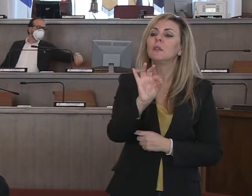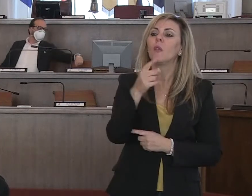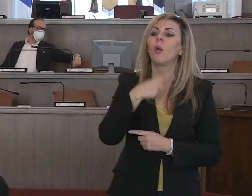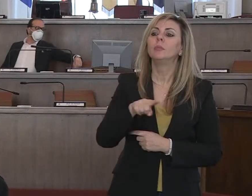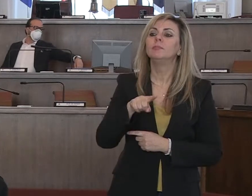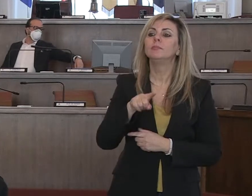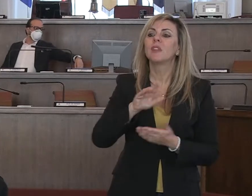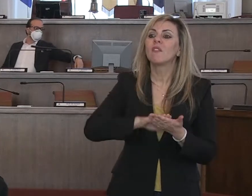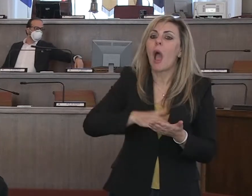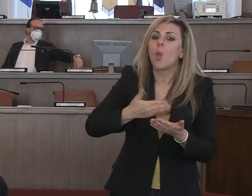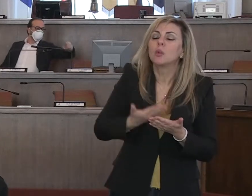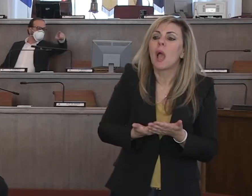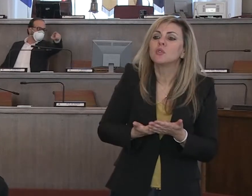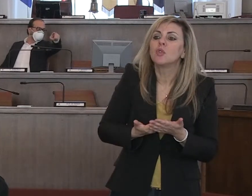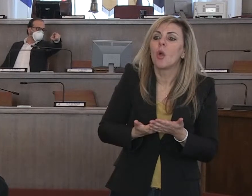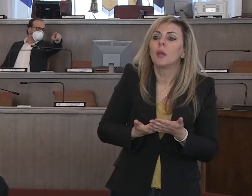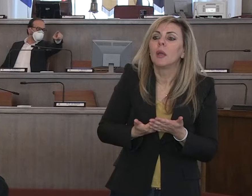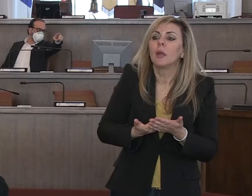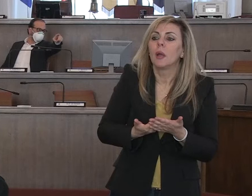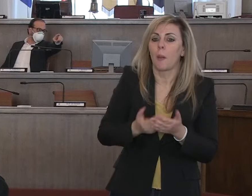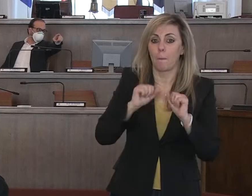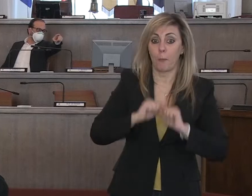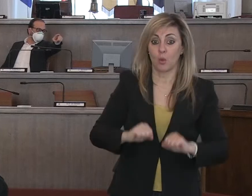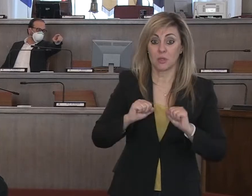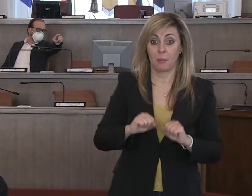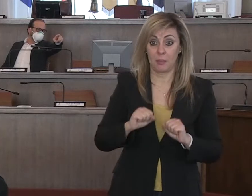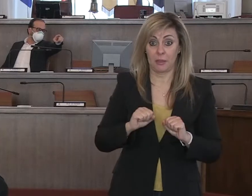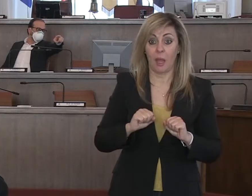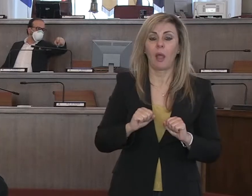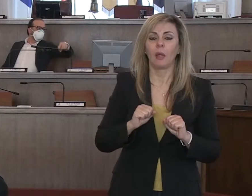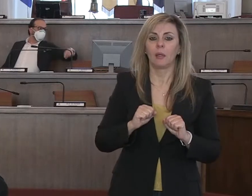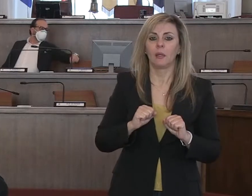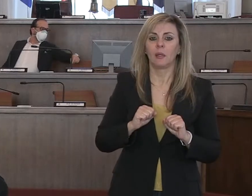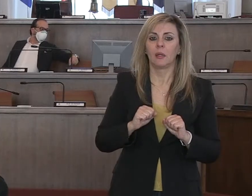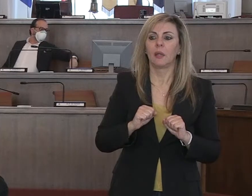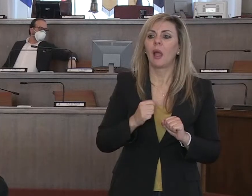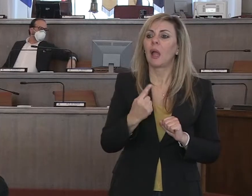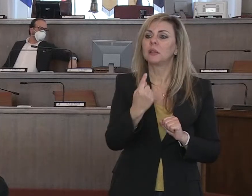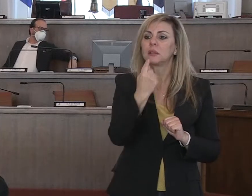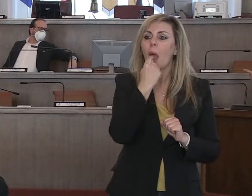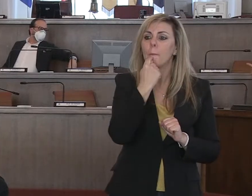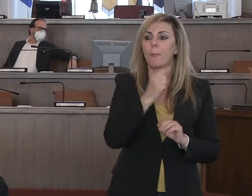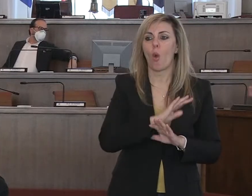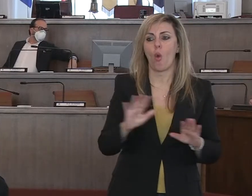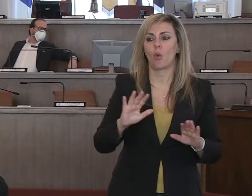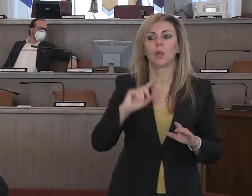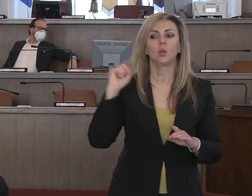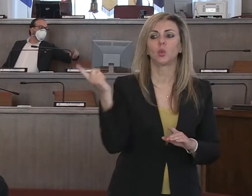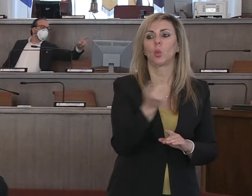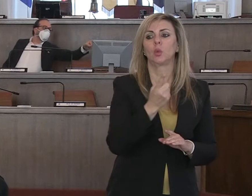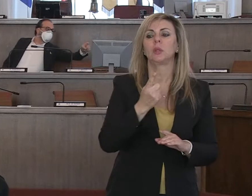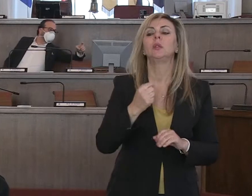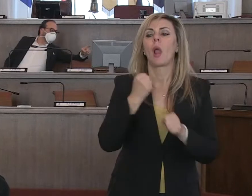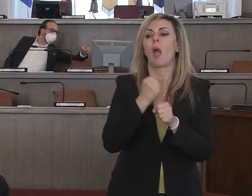considerazione la possibilità di poter somministrare i tamponi al personale sanitario.